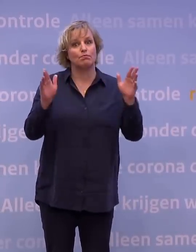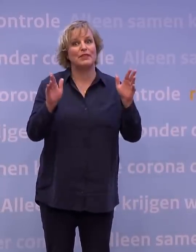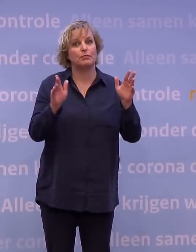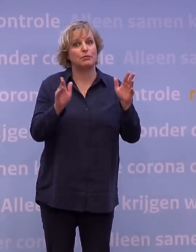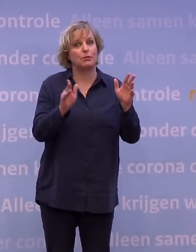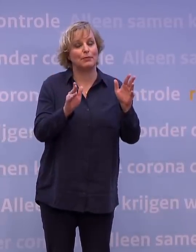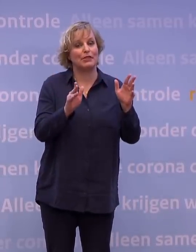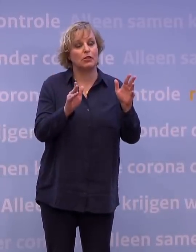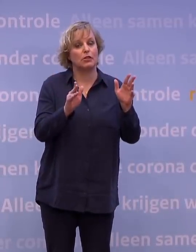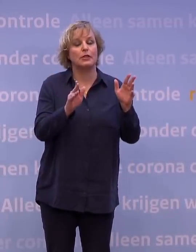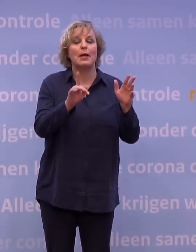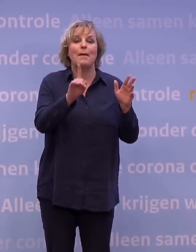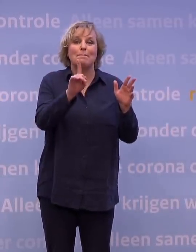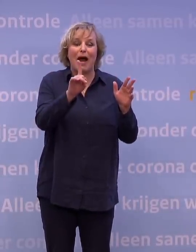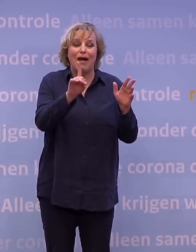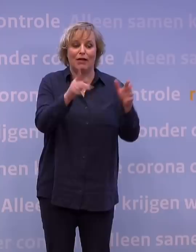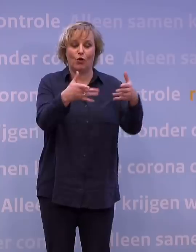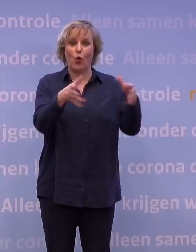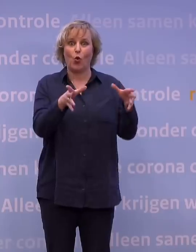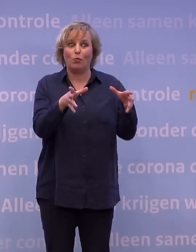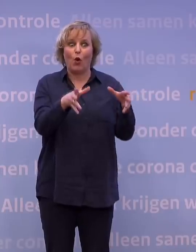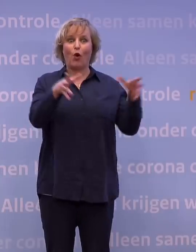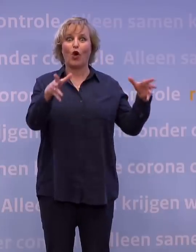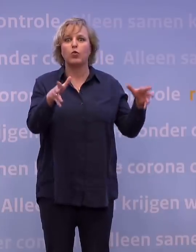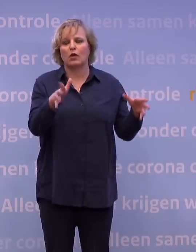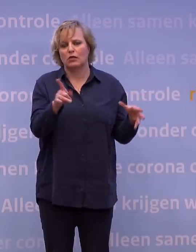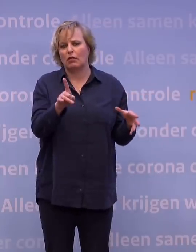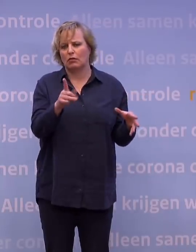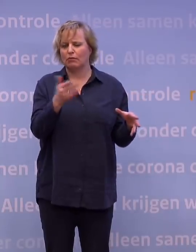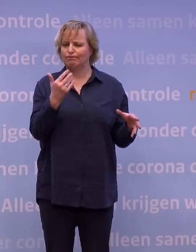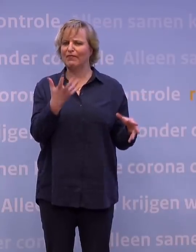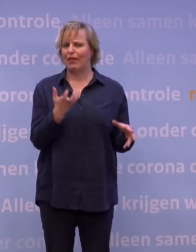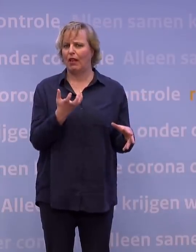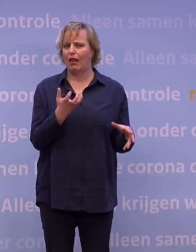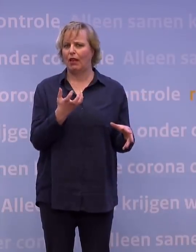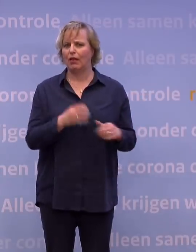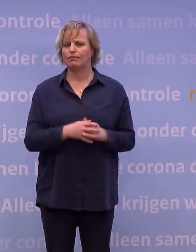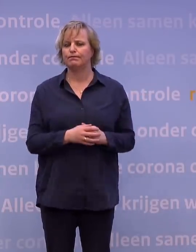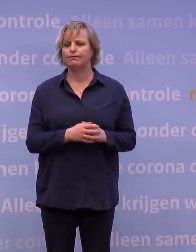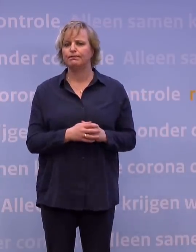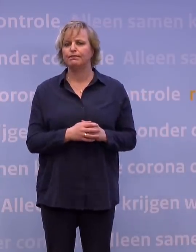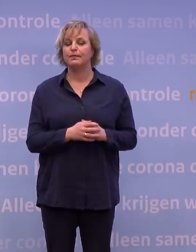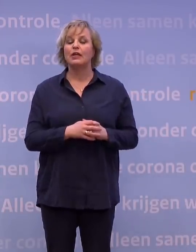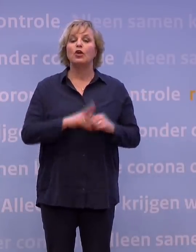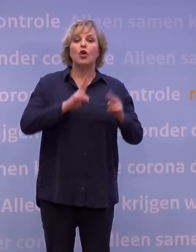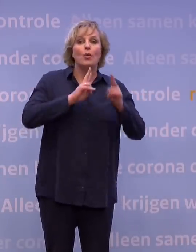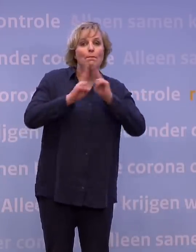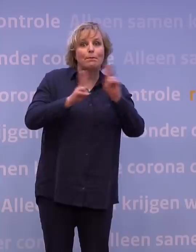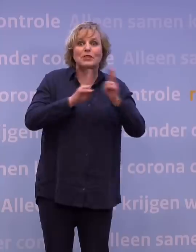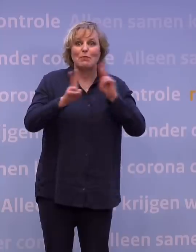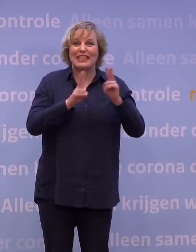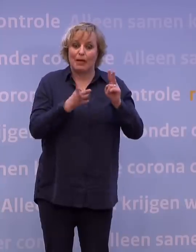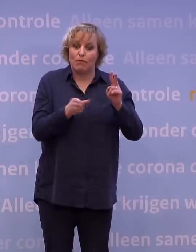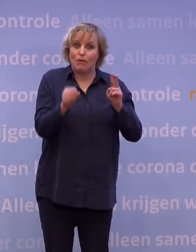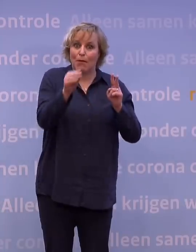tegelijkertijd is die groep veel groter dan we zouden moeten willen. We zien nu dat het aantal nieuwe besmettingen nog daalt,